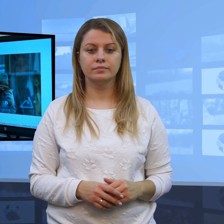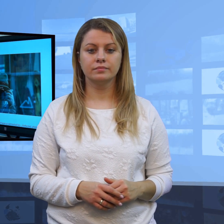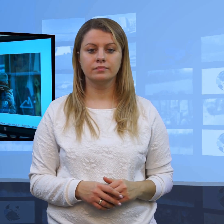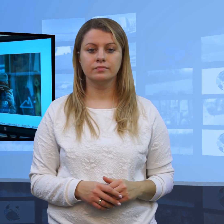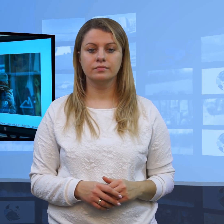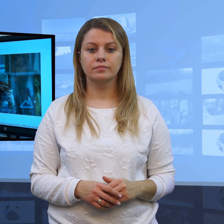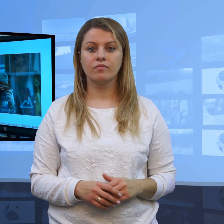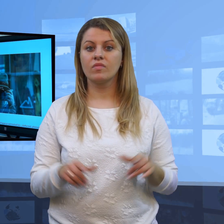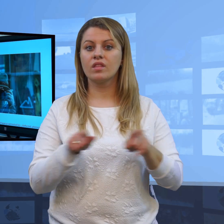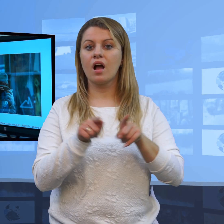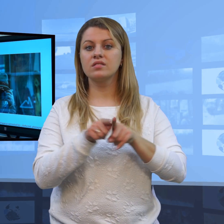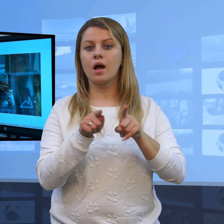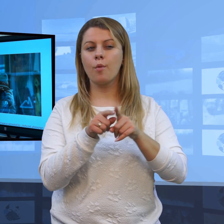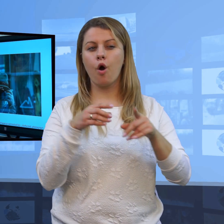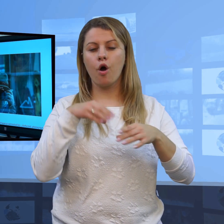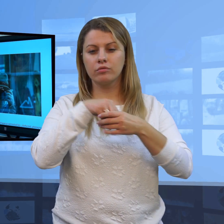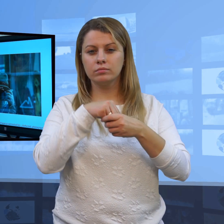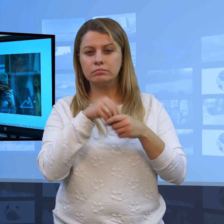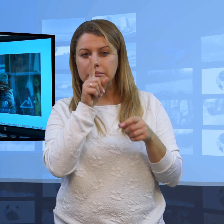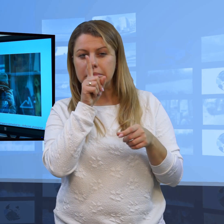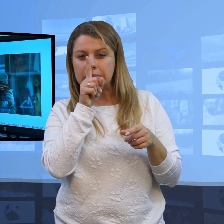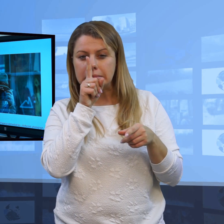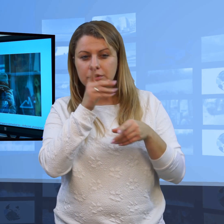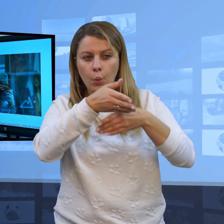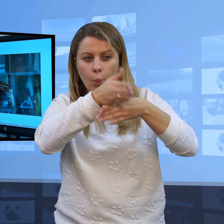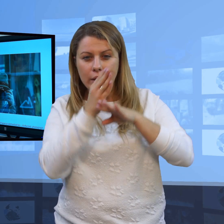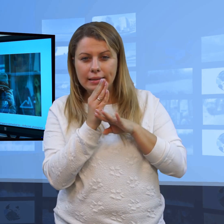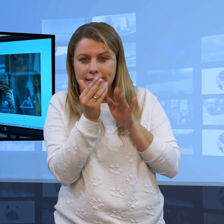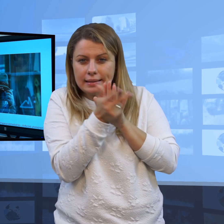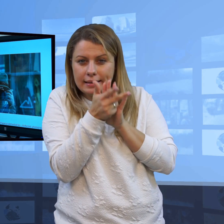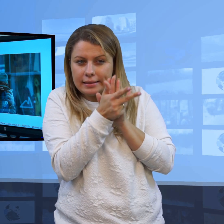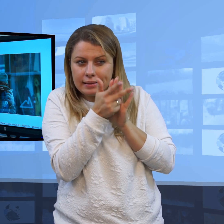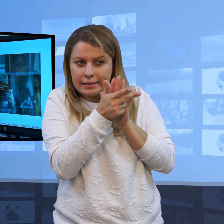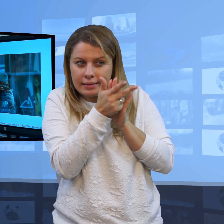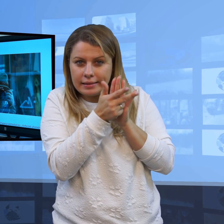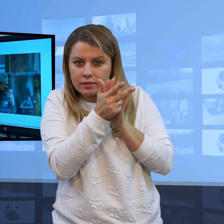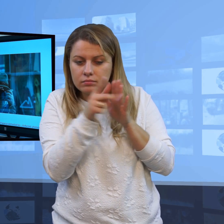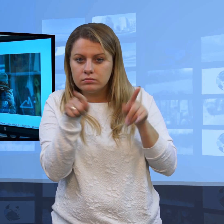ani nagrywać z ukrycia. Jeżeli ktoś, jest nagrywany, tego nie wie.